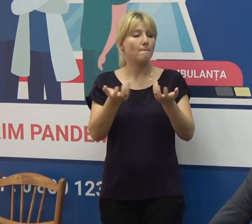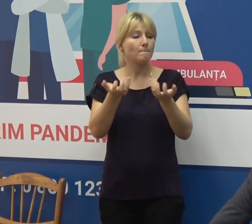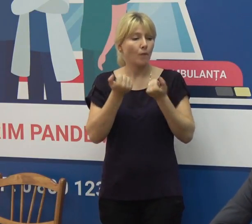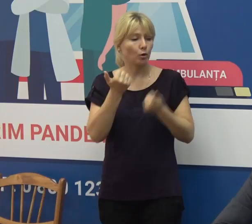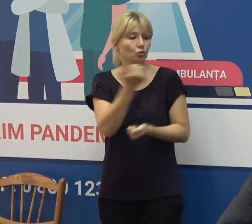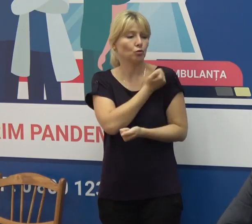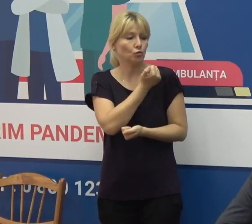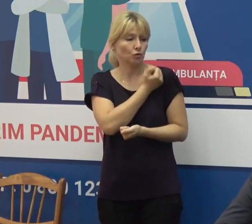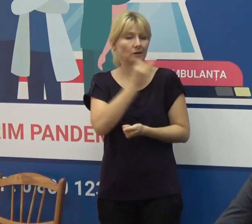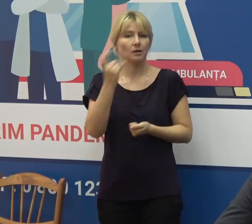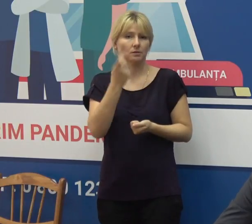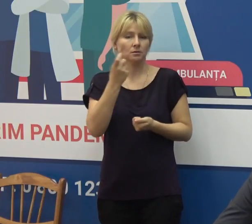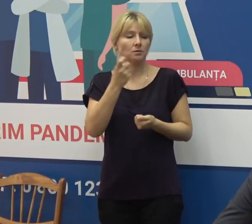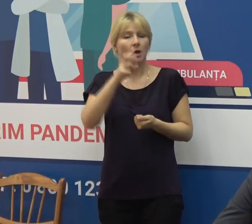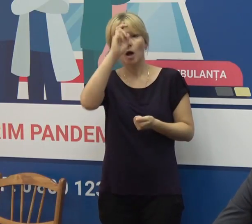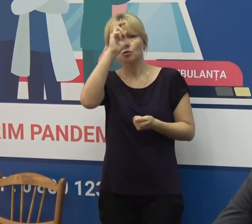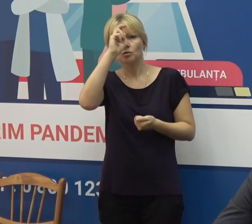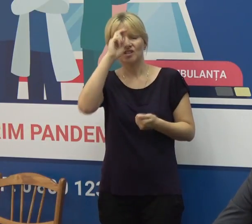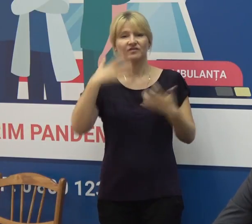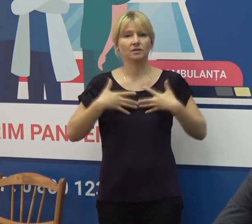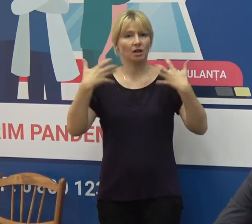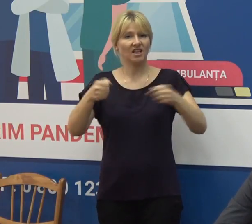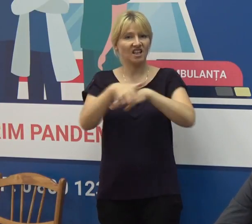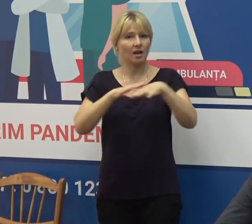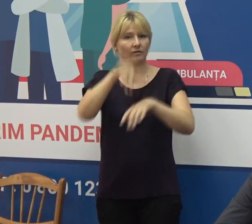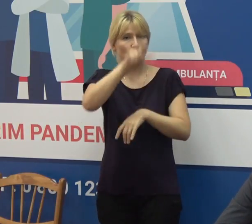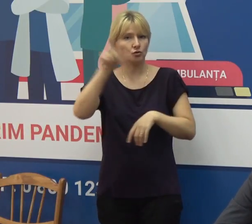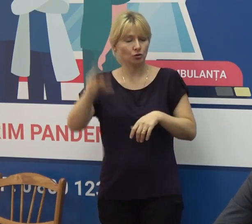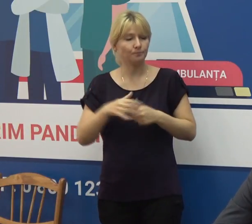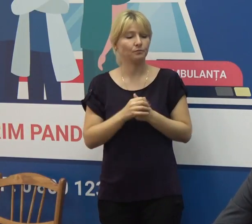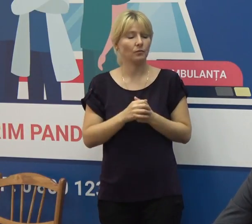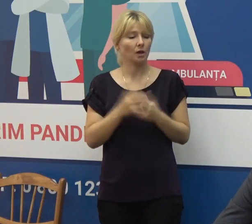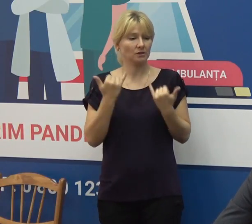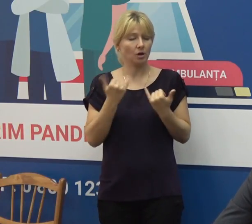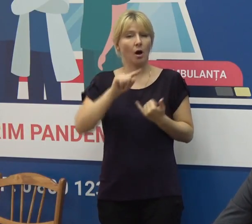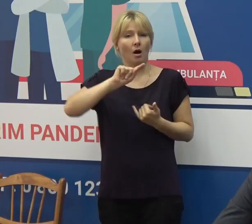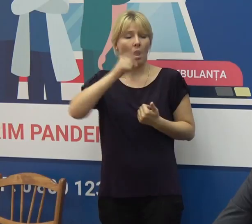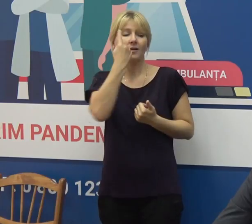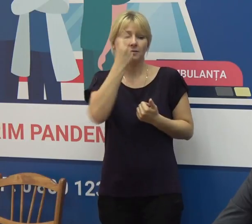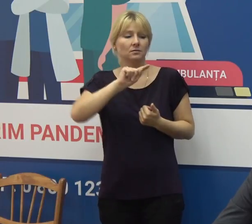către Ministerul Sănătății, Muncii și Protecției Sociale, până la moment, constituie 1